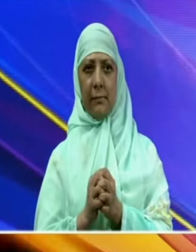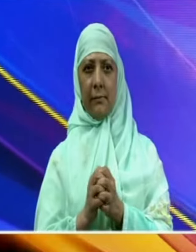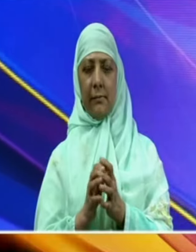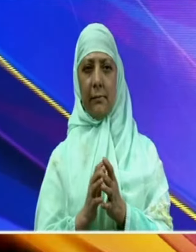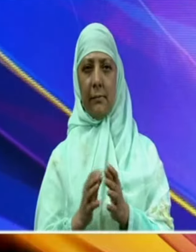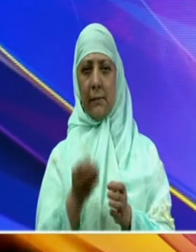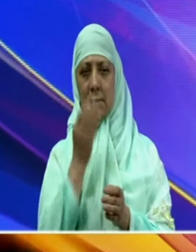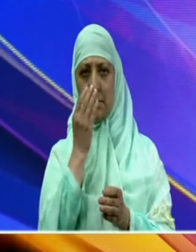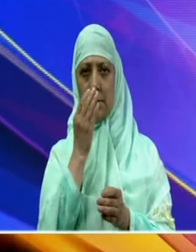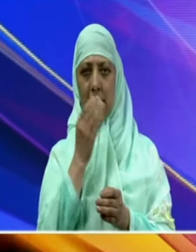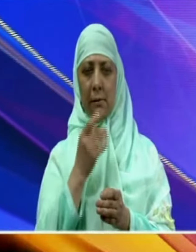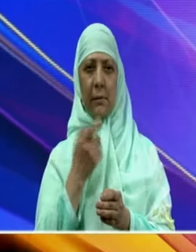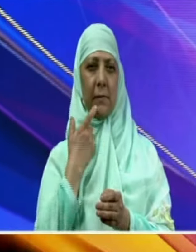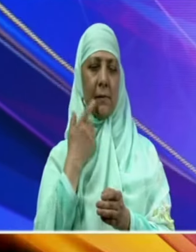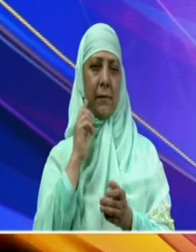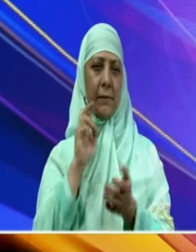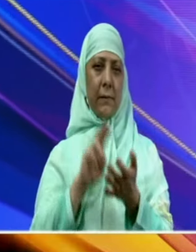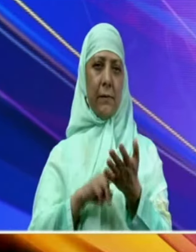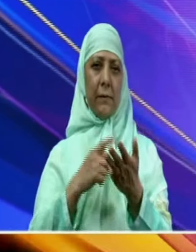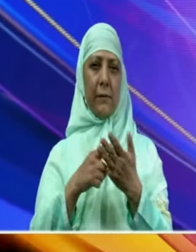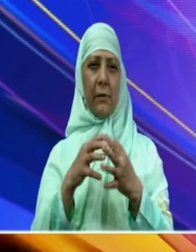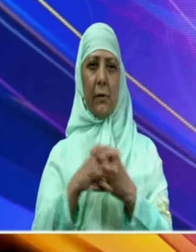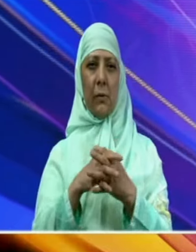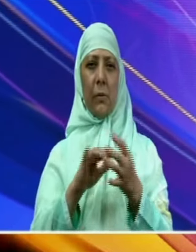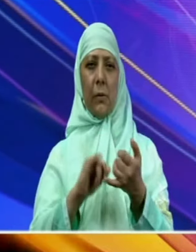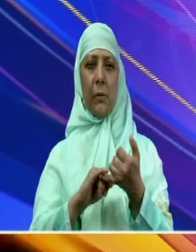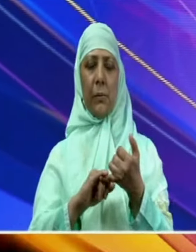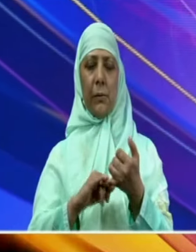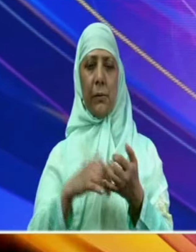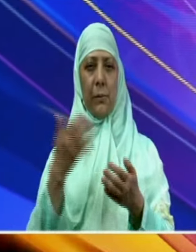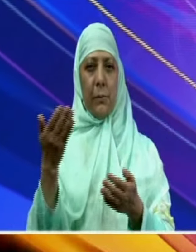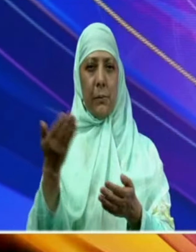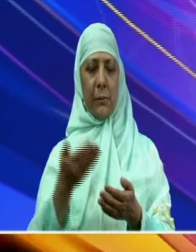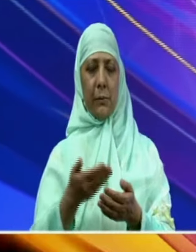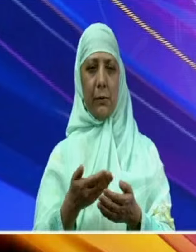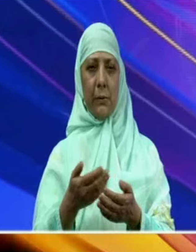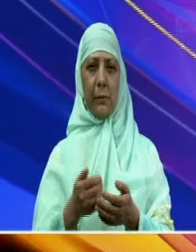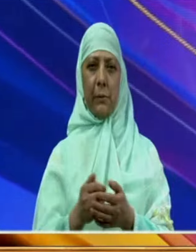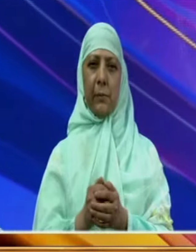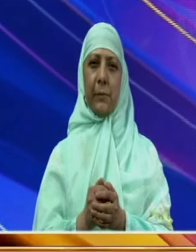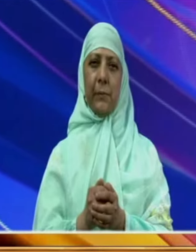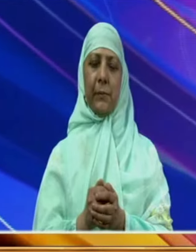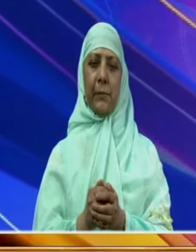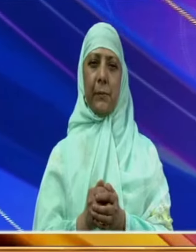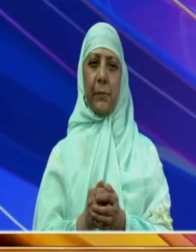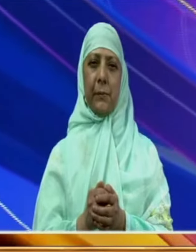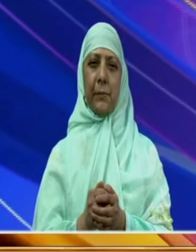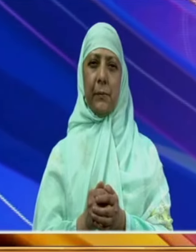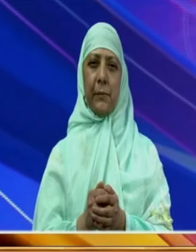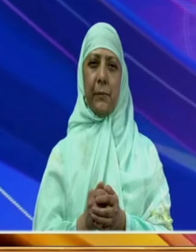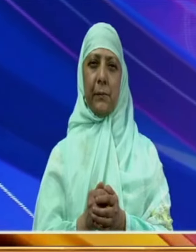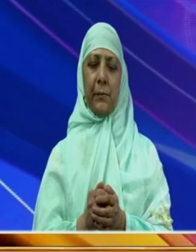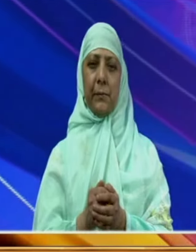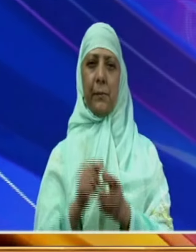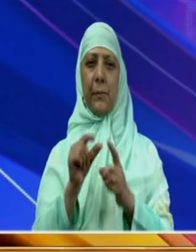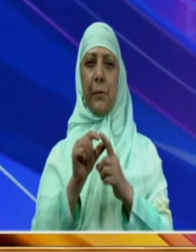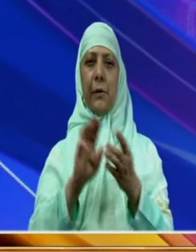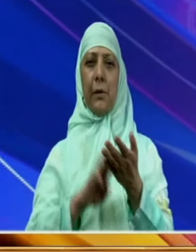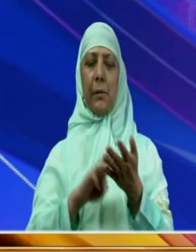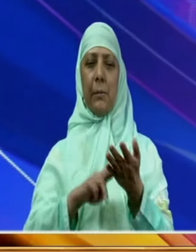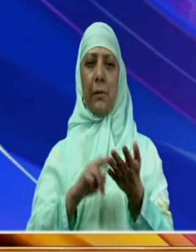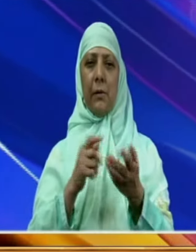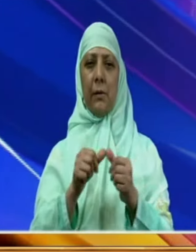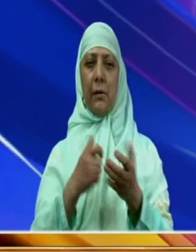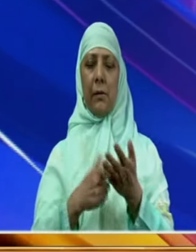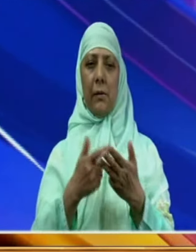ناظرین آداب، پیش ہے قوت سماعت سے محروم افراد کے لیے آج کا خصوصی خبرنامہ وزیراعظم نیرندر